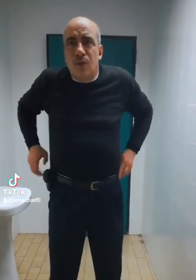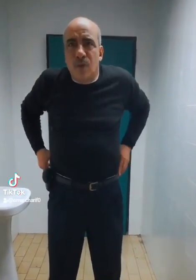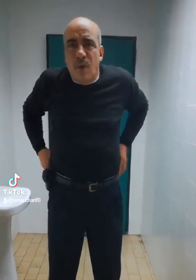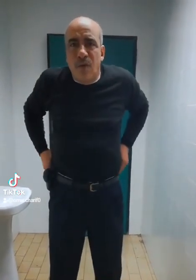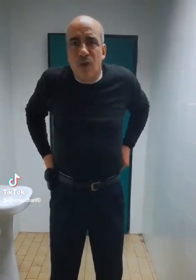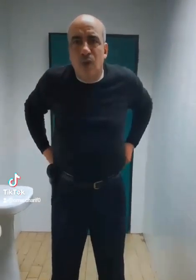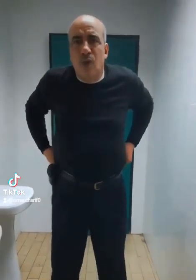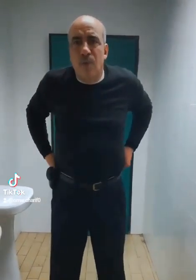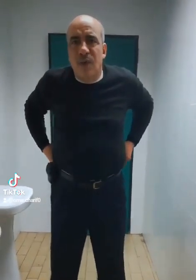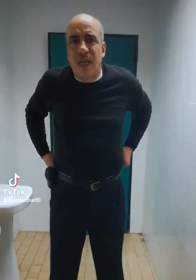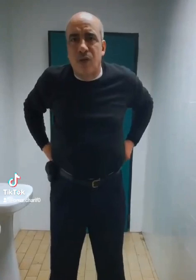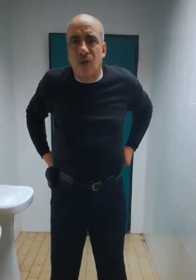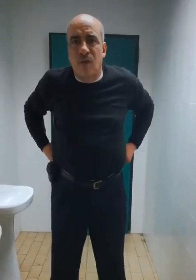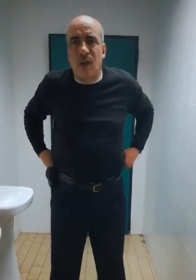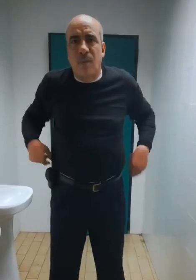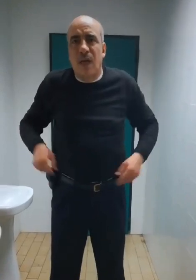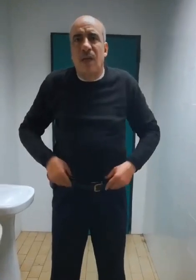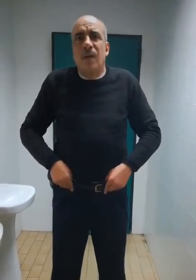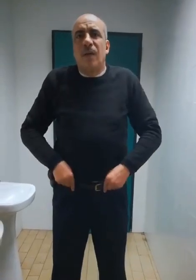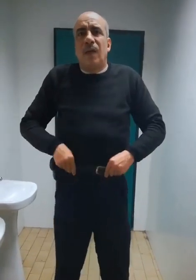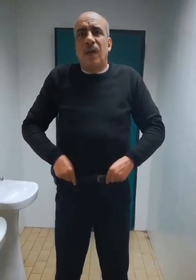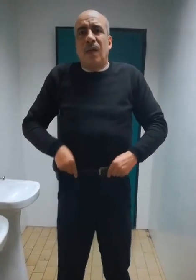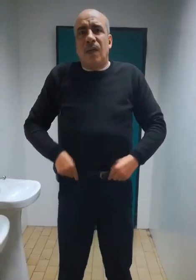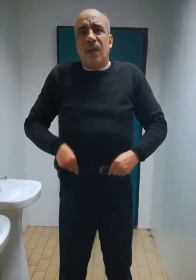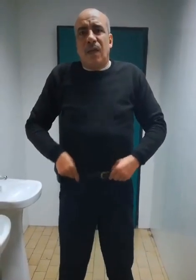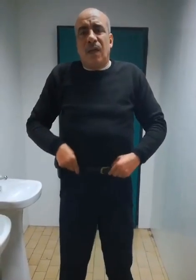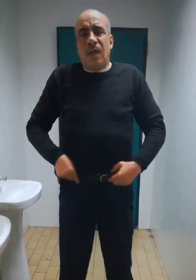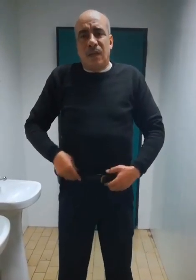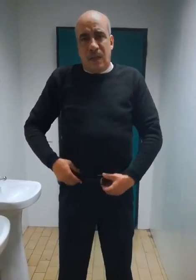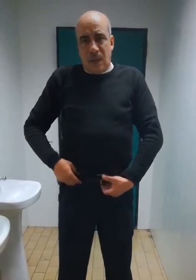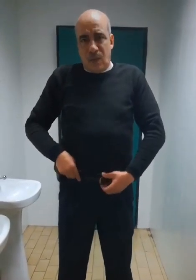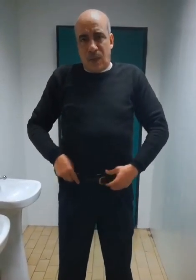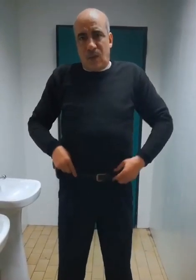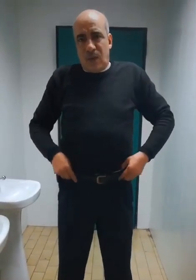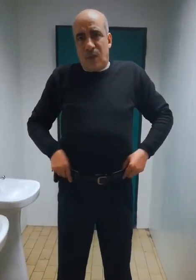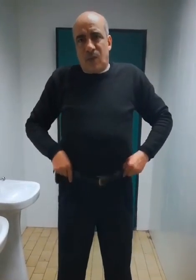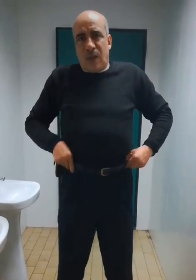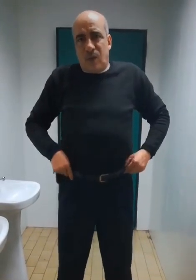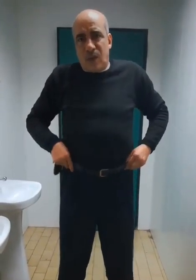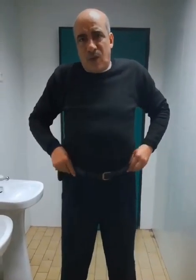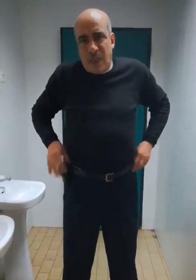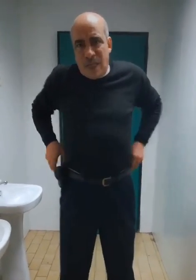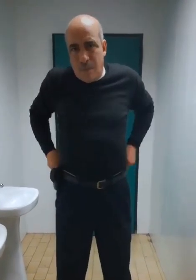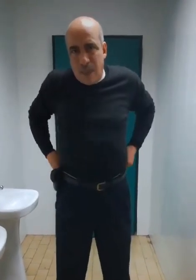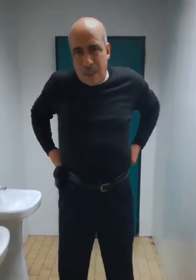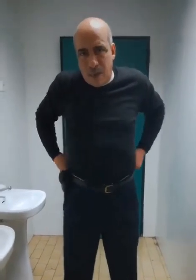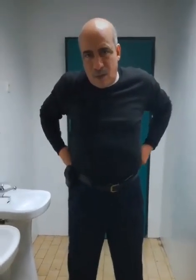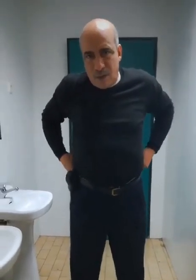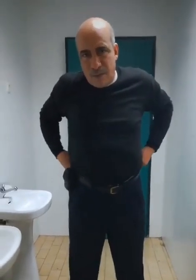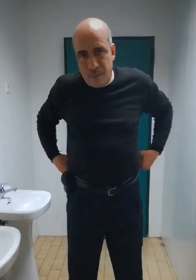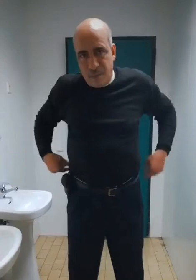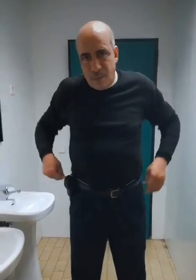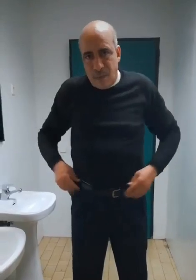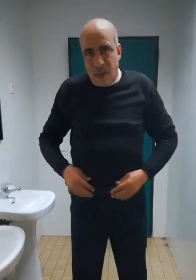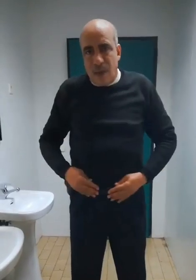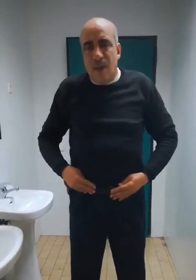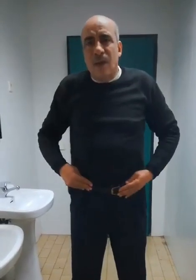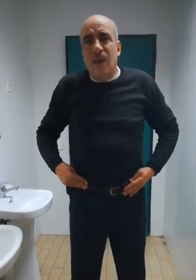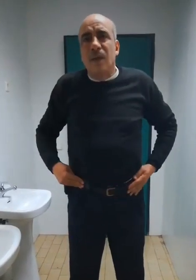suis professeur de communication non-verbal. D'accord ? Parce qu'on a question des pantalons. D